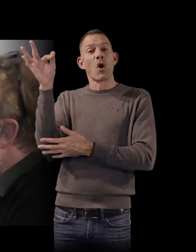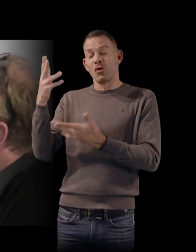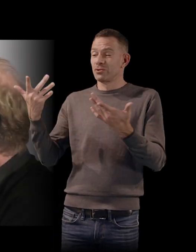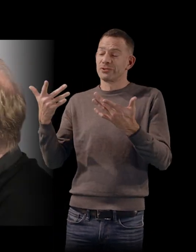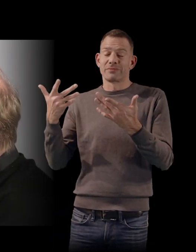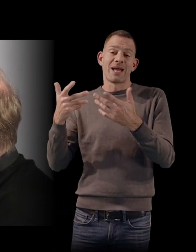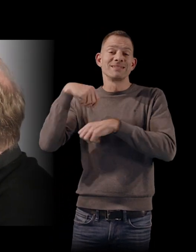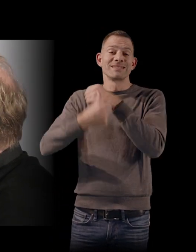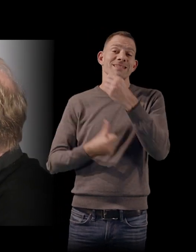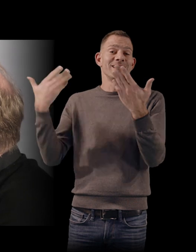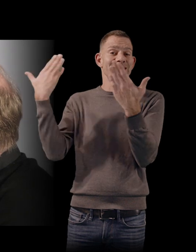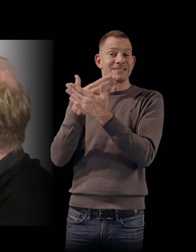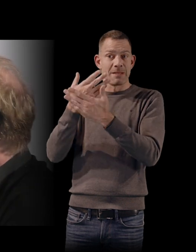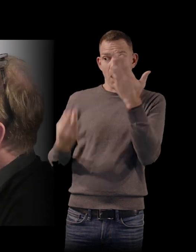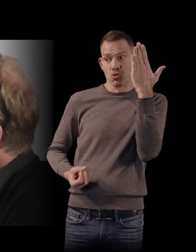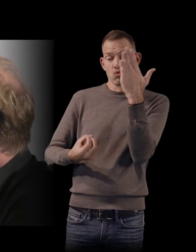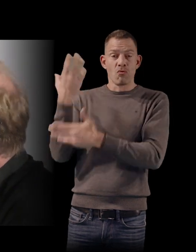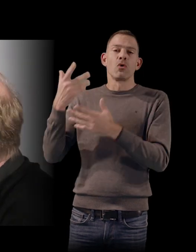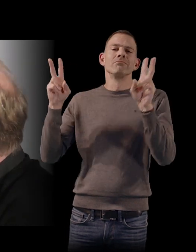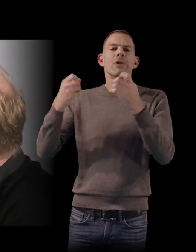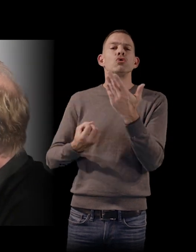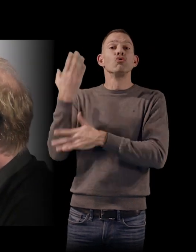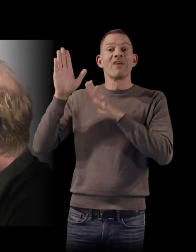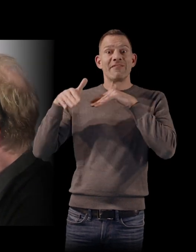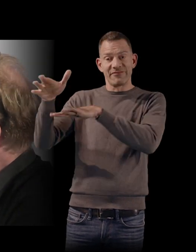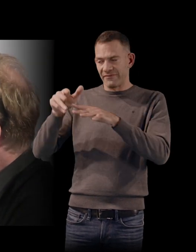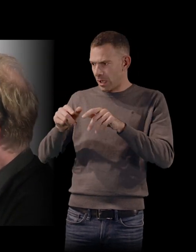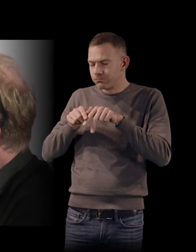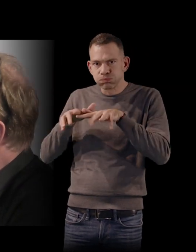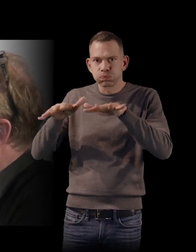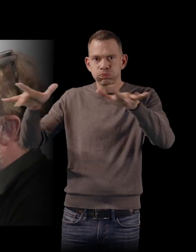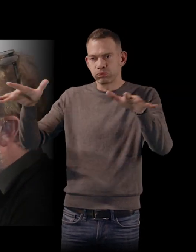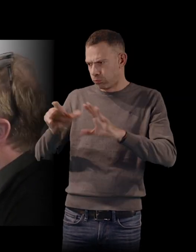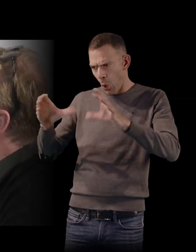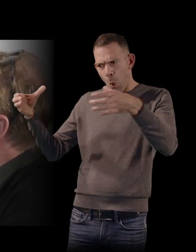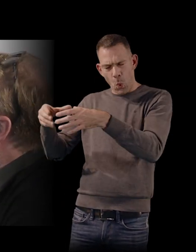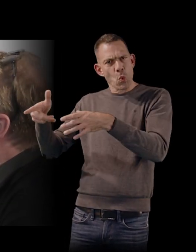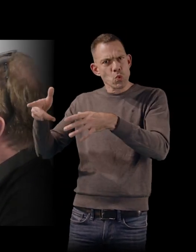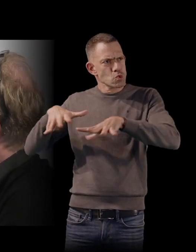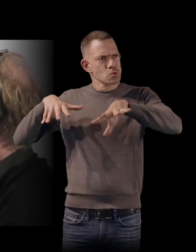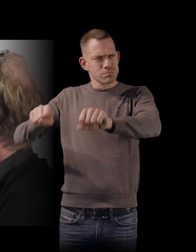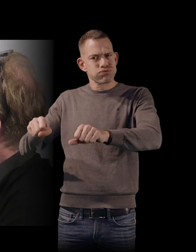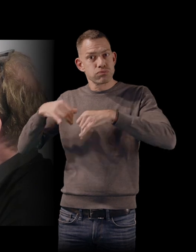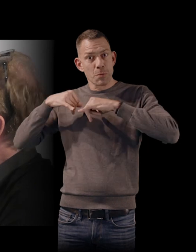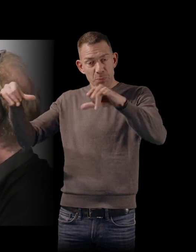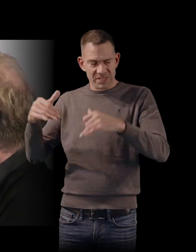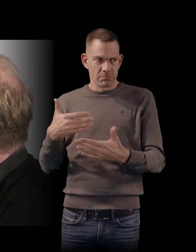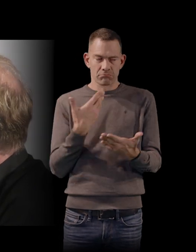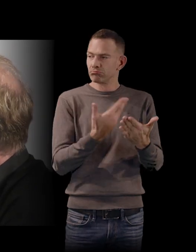effectivement, le pouvoir des cahiers du cinéma, de toute cette bande-là est extrêmement fort. Il y a une incongruité supplémentaire à le voir, finalement, primé,